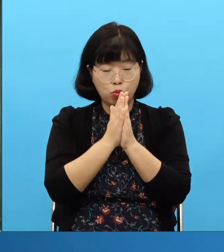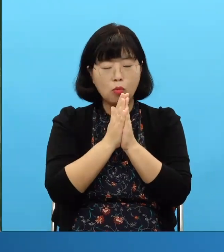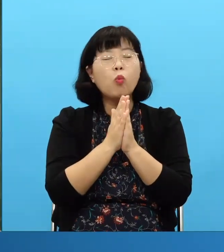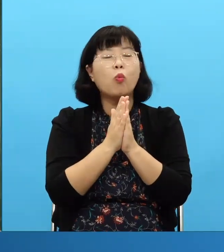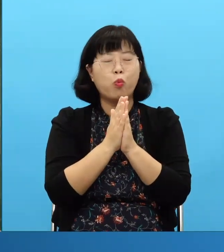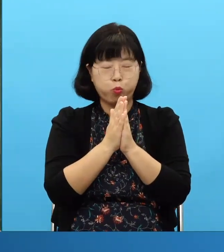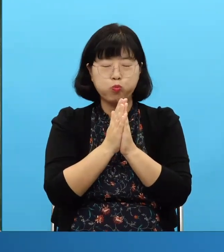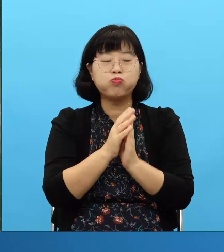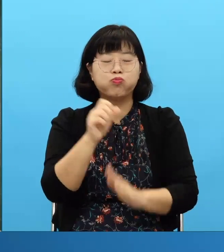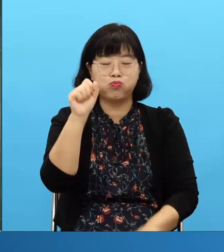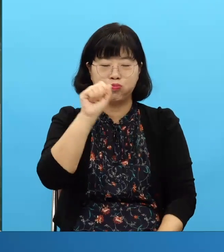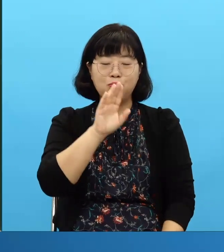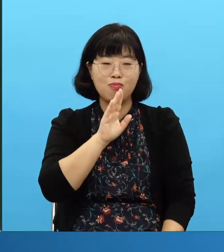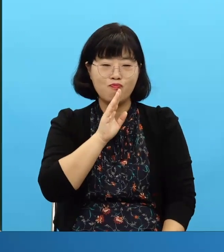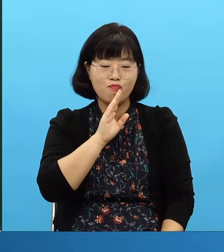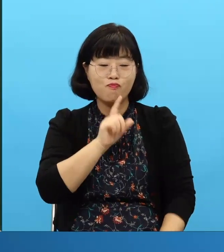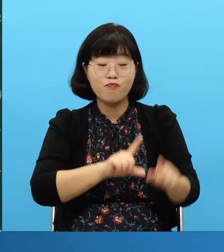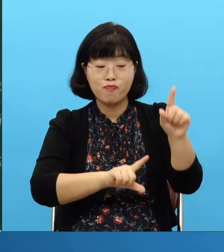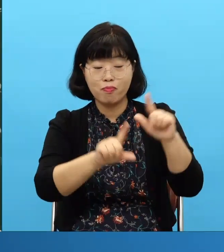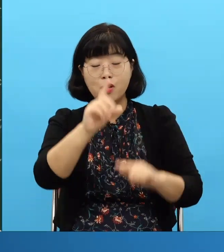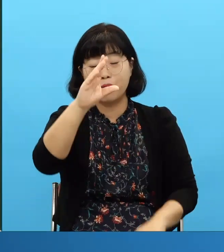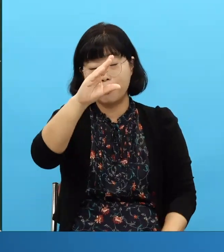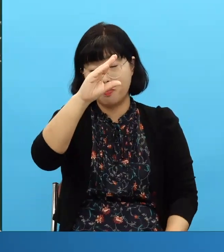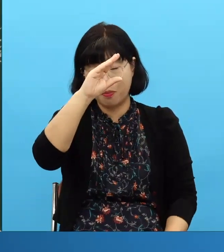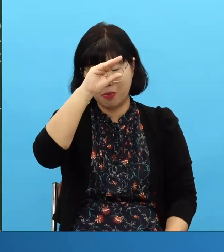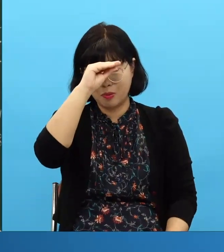Hacer una oración concentrada por sí es difícil, pero es felizmente